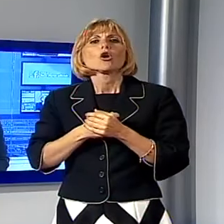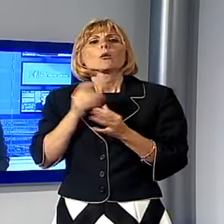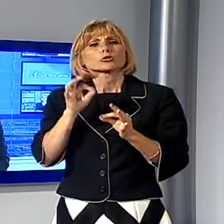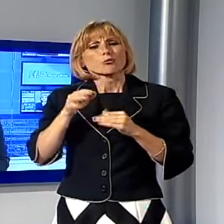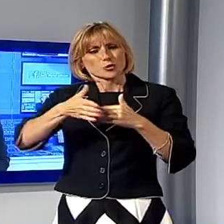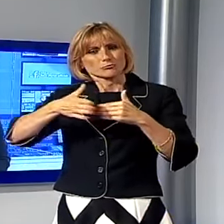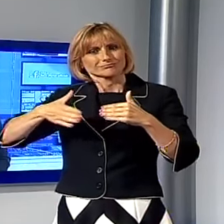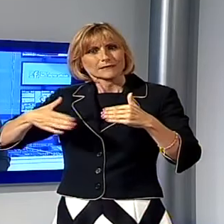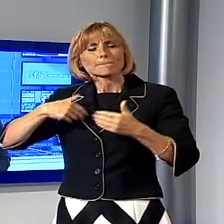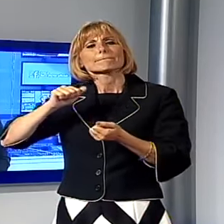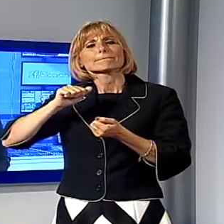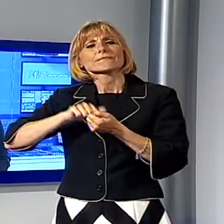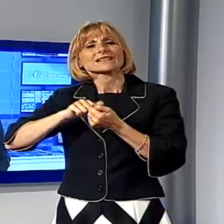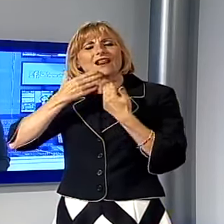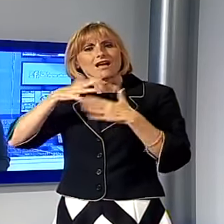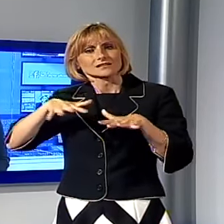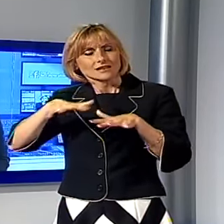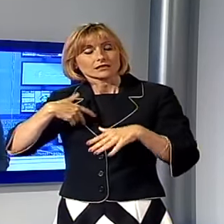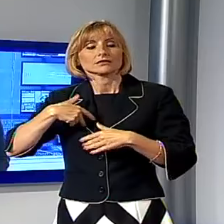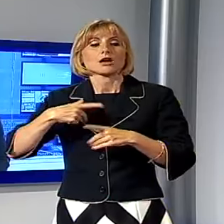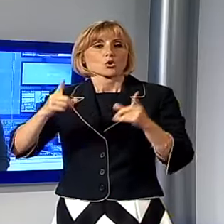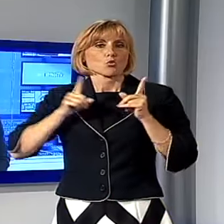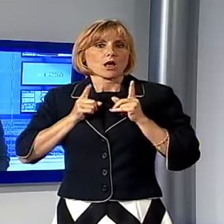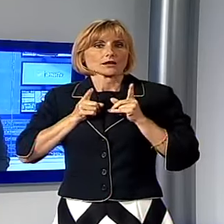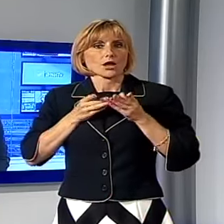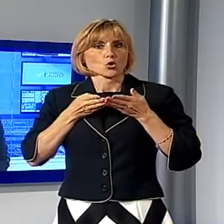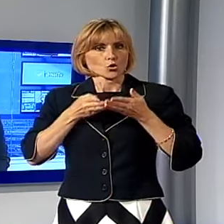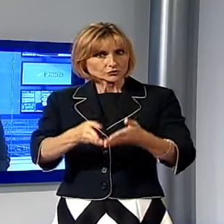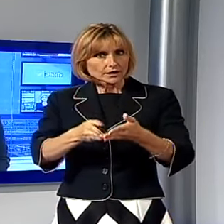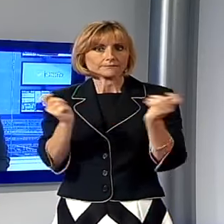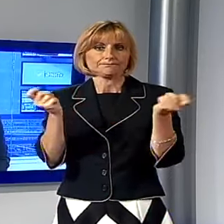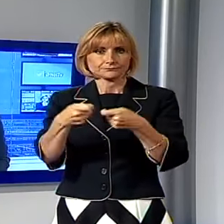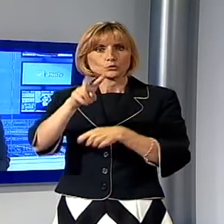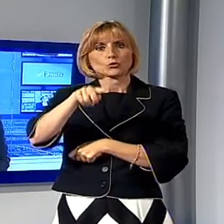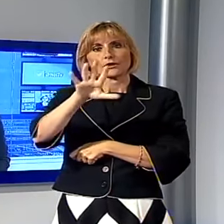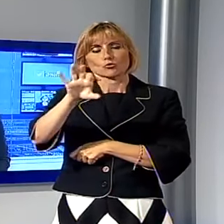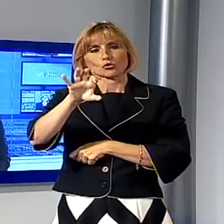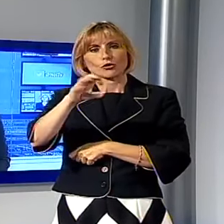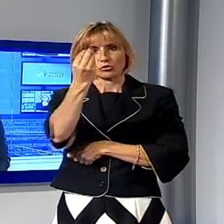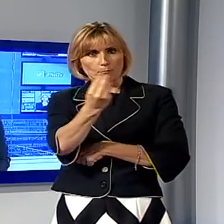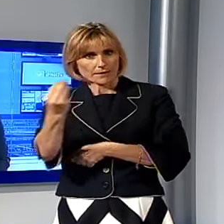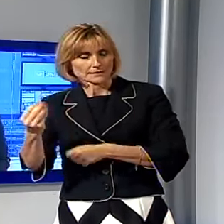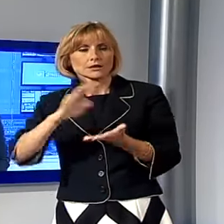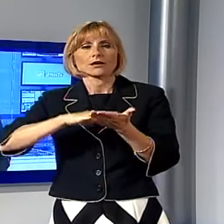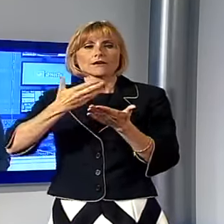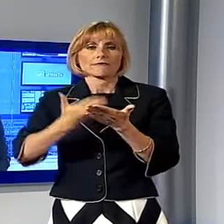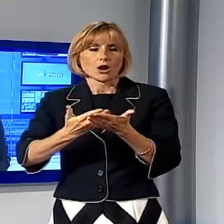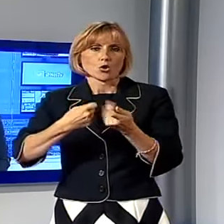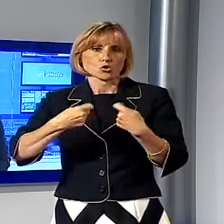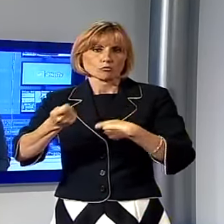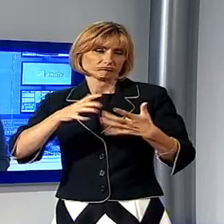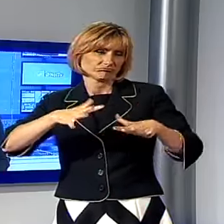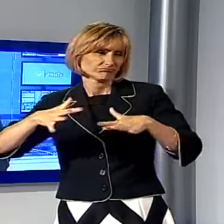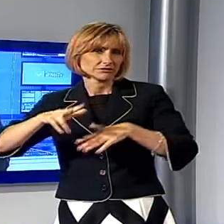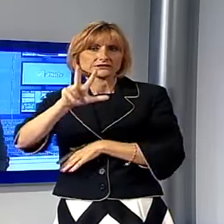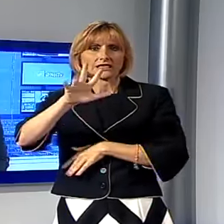di Pietrasanta. La Guardia Costiera infatti ha sequestrato oltre 2.500 pezzi per un valore commerciale di circa